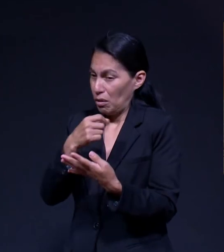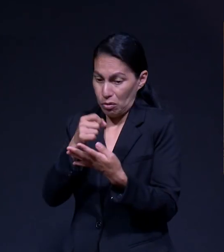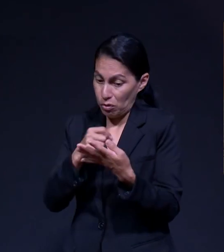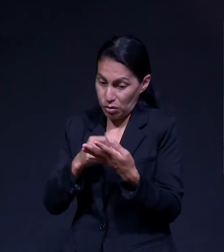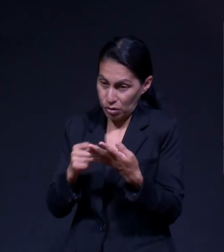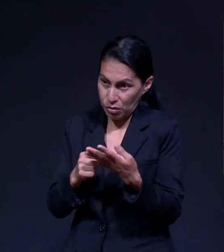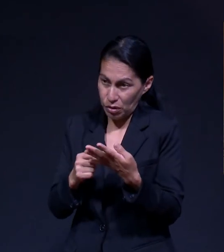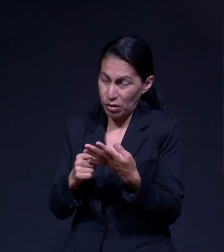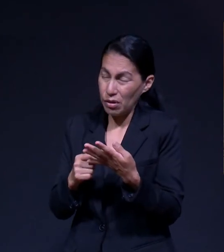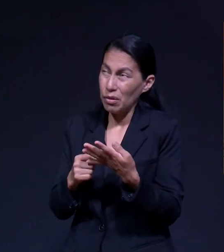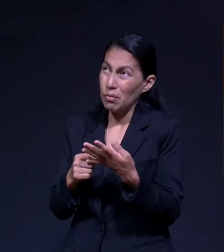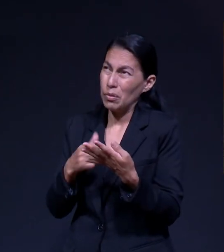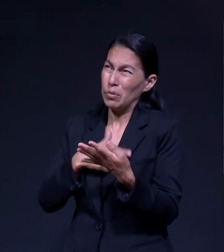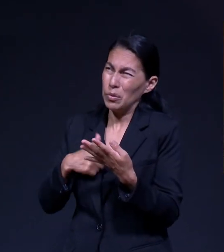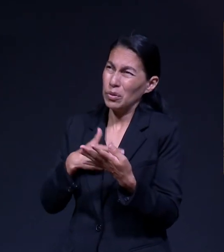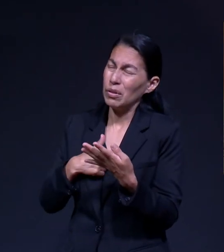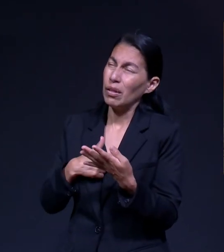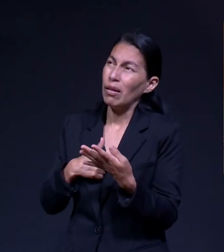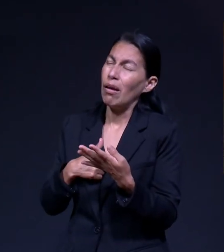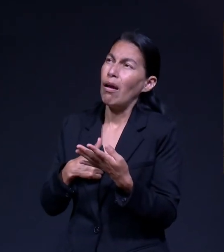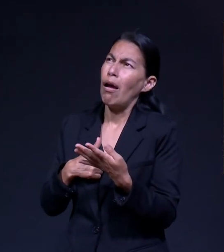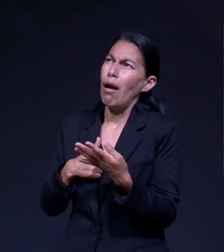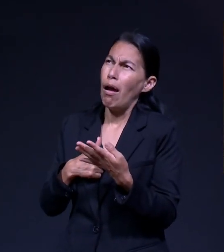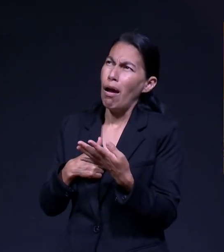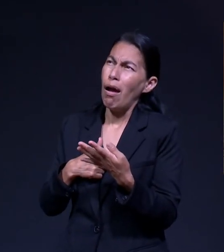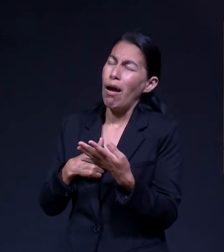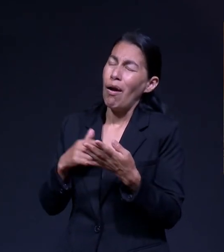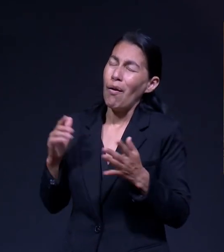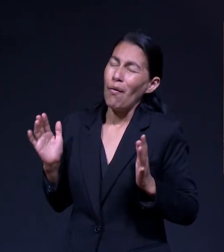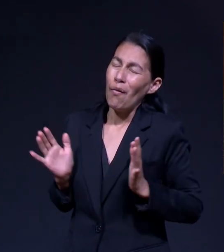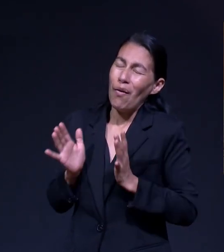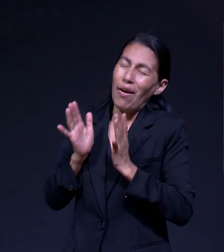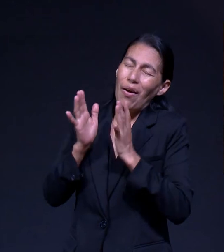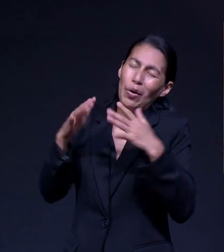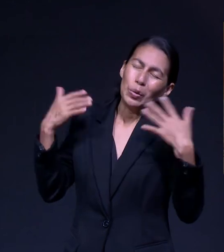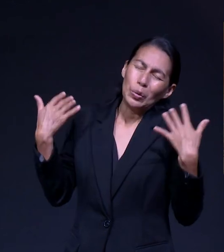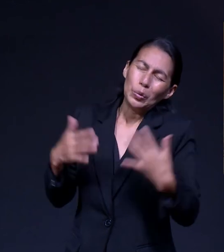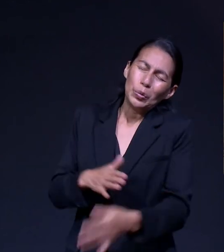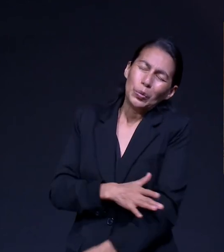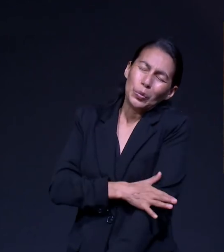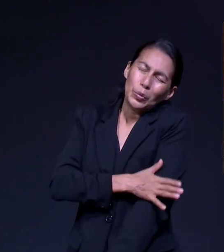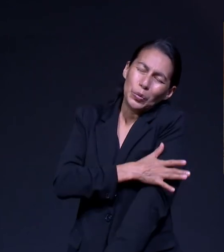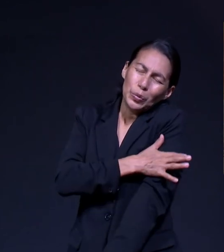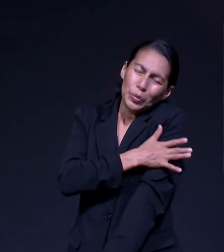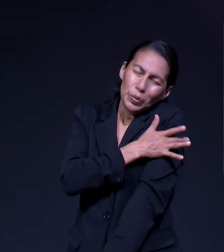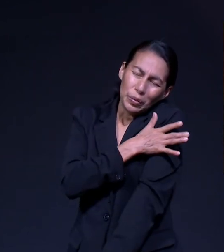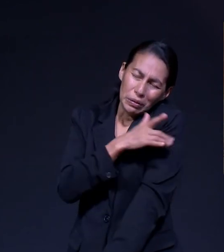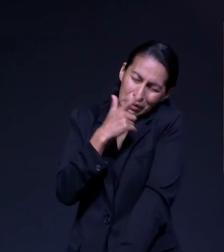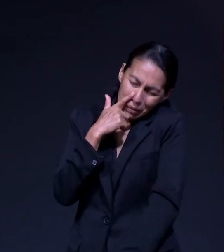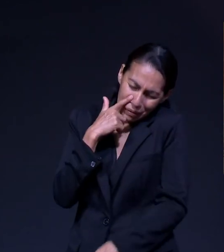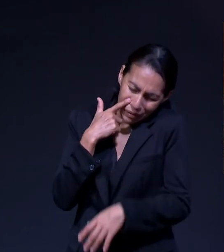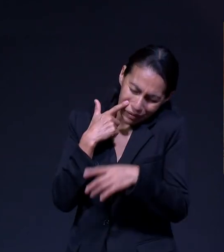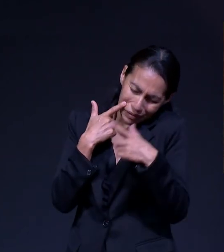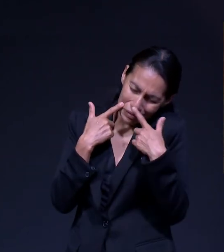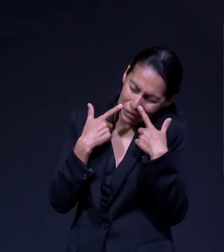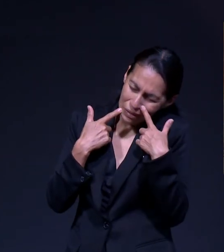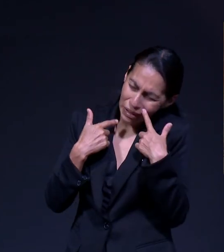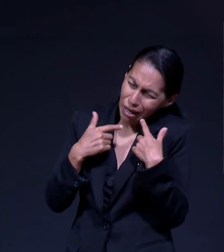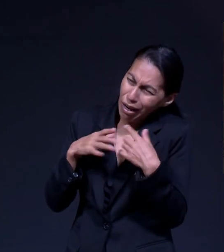Especifiqué Y Yo Dije Wow Ese Momento Me emocioné Mucho Y Realmente Se Me Salieron Las Lágrimas De Poder Ver